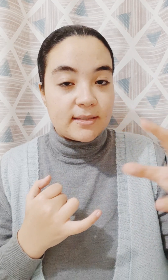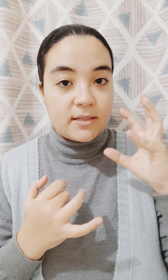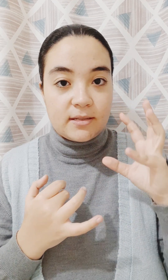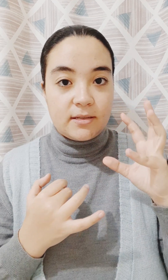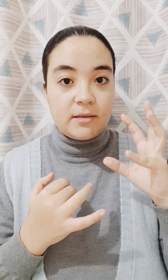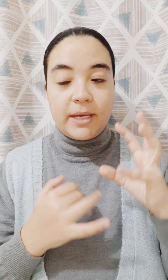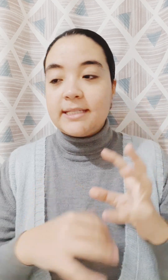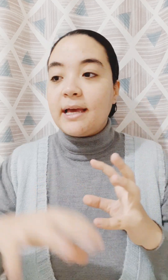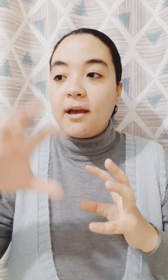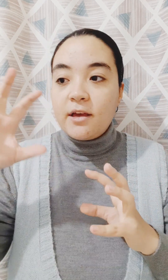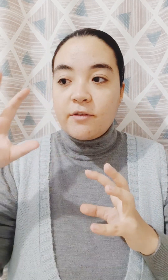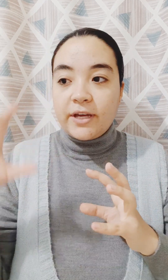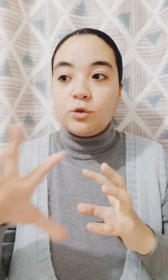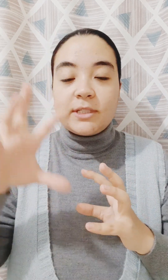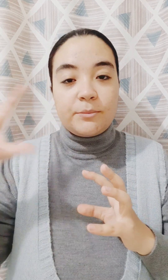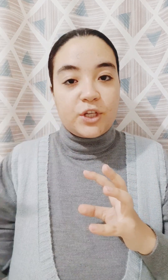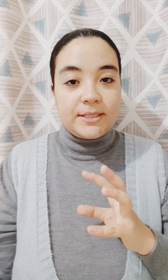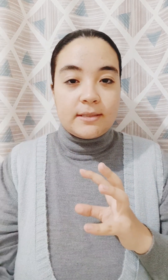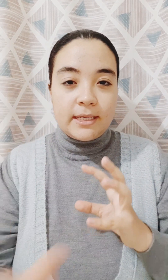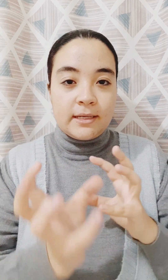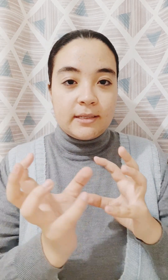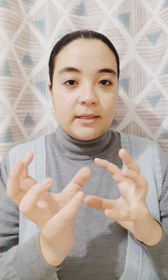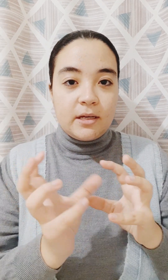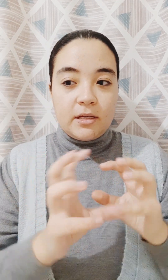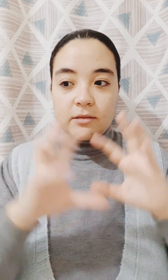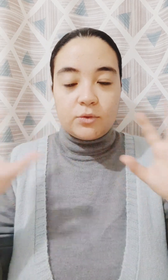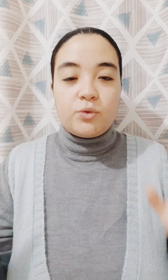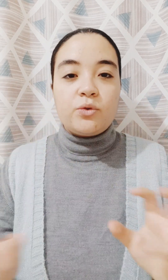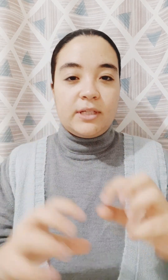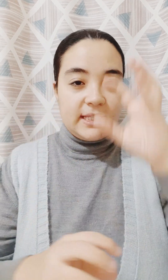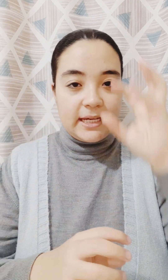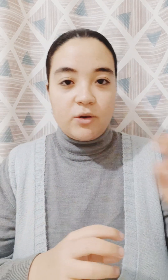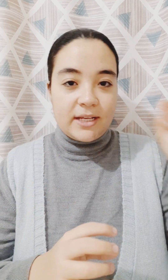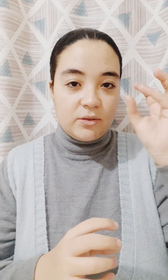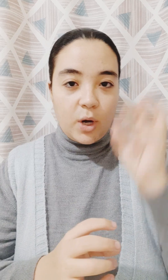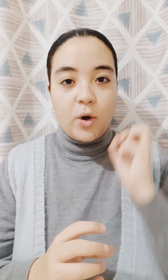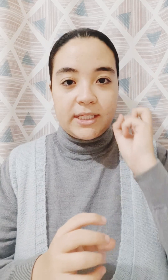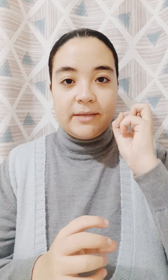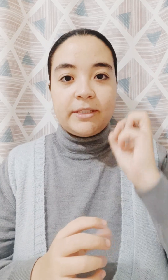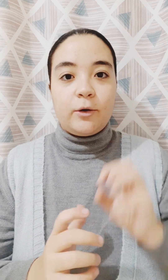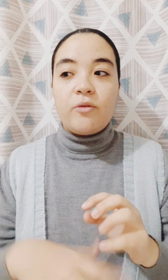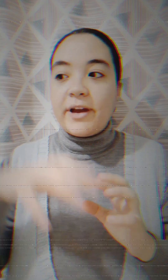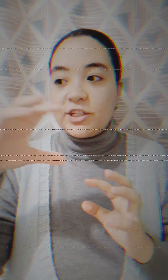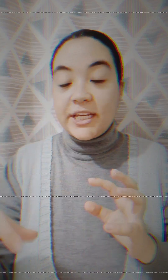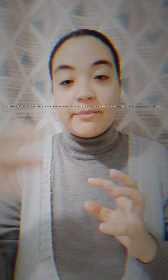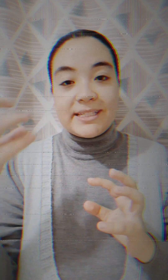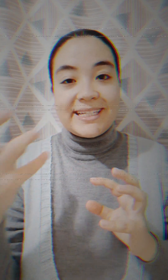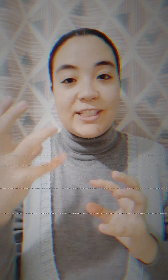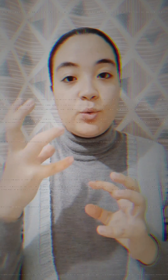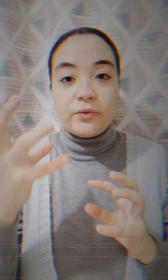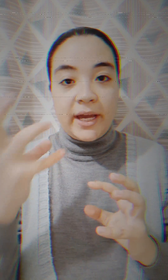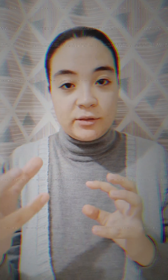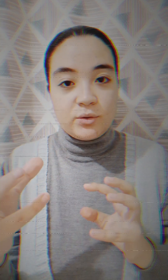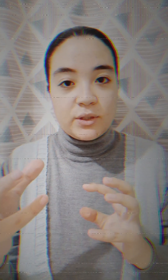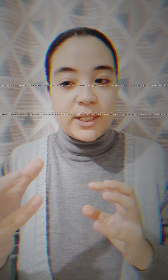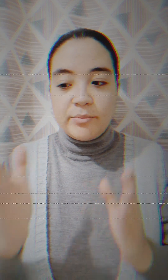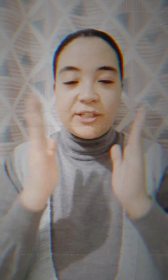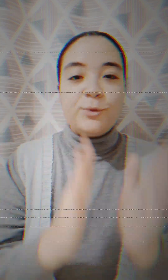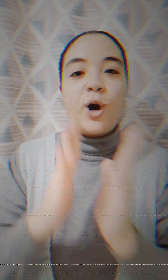بائسة فانتو مثلا مش عايزين ايه تذكروا السنة دي كانوا عايزين توقعوا كده ام تركوا؟ فعشان يبقى السنة دي وجود في حياتكو بتثبتوها